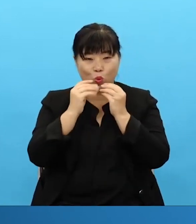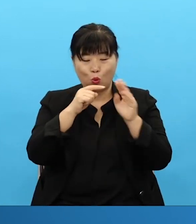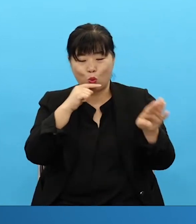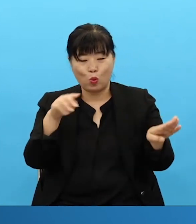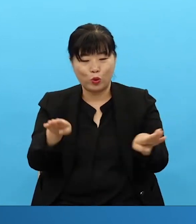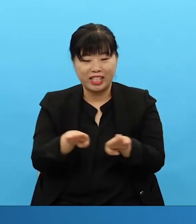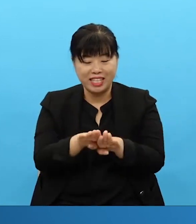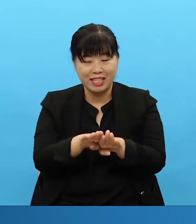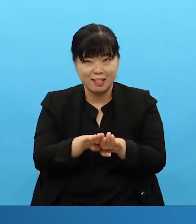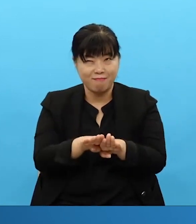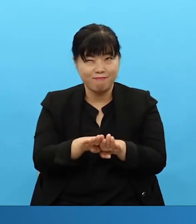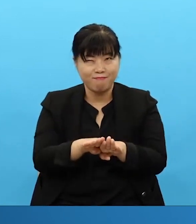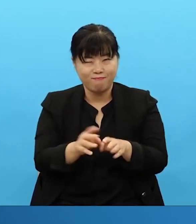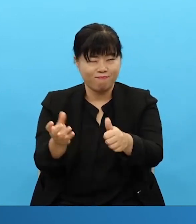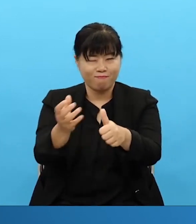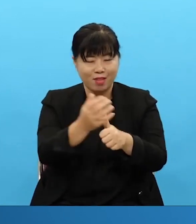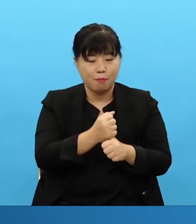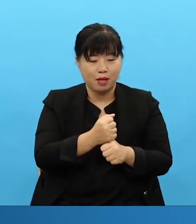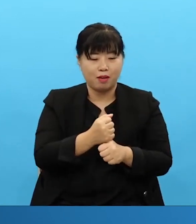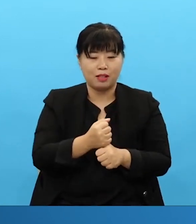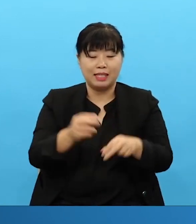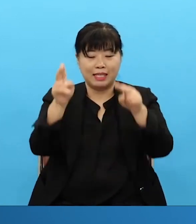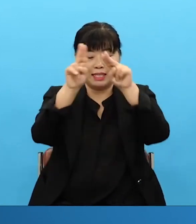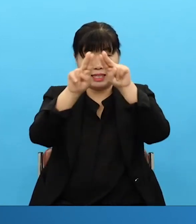That right now they're completely opening up the temple stay for the three-day weekend.